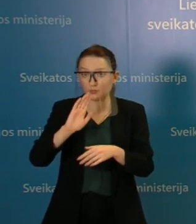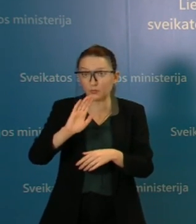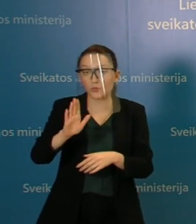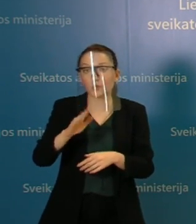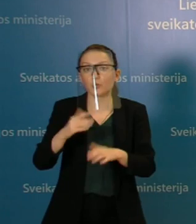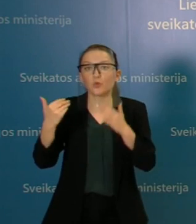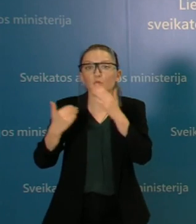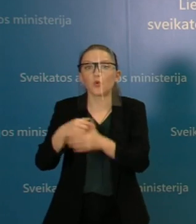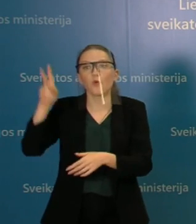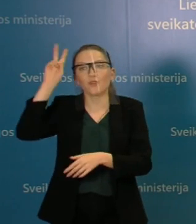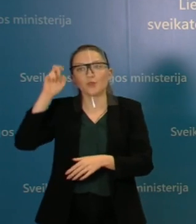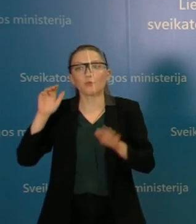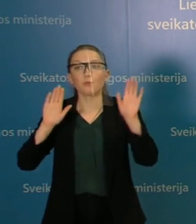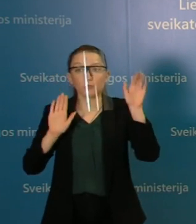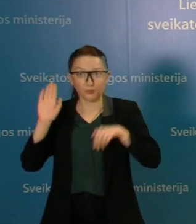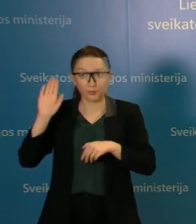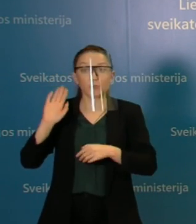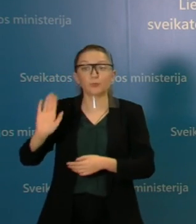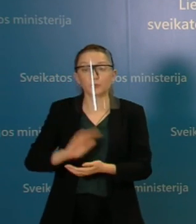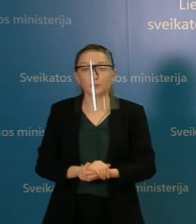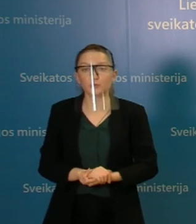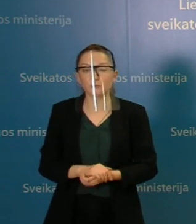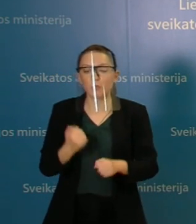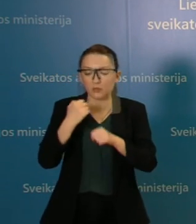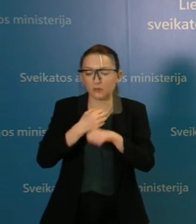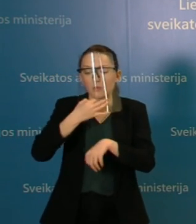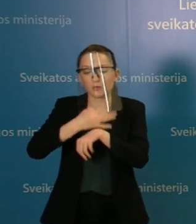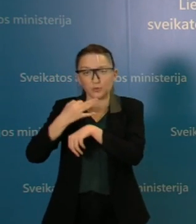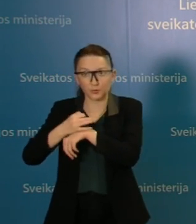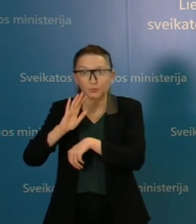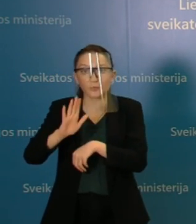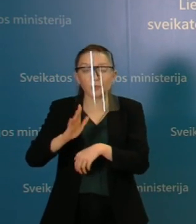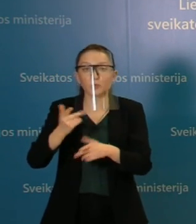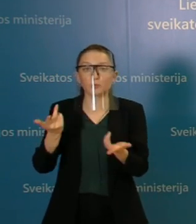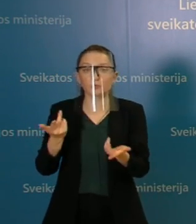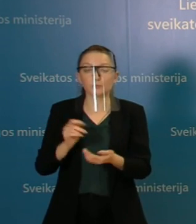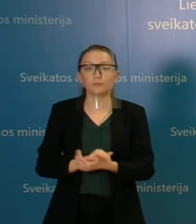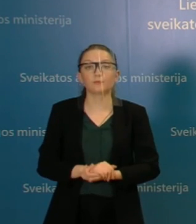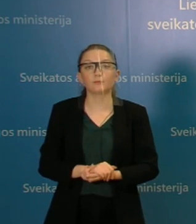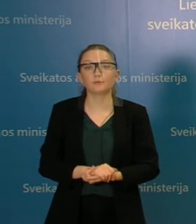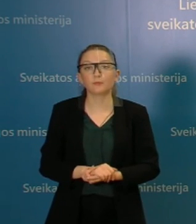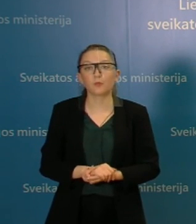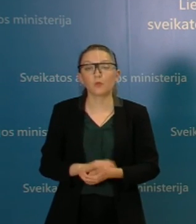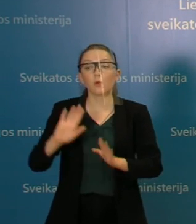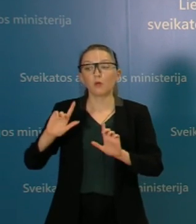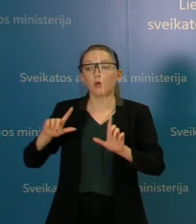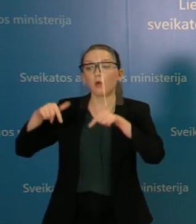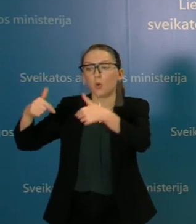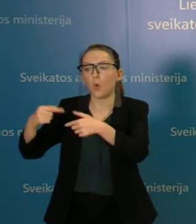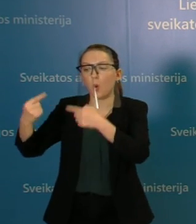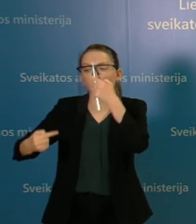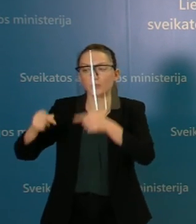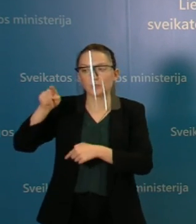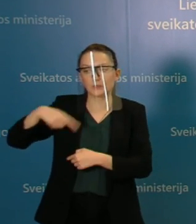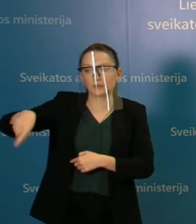prisieks nauja vyriausybė. Tą darbą tikrai padarysim atsakingai, geriausiai kaip mokam. O pozicija